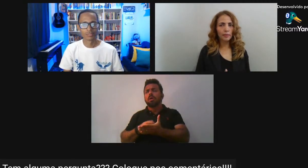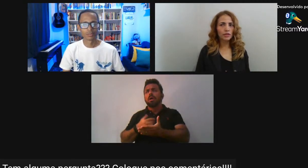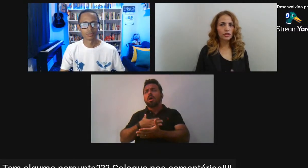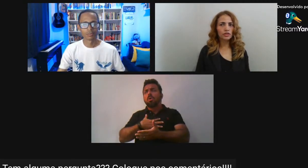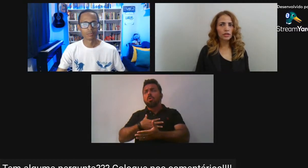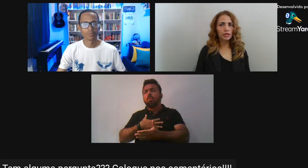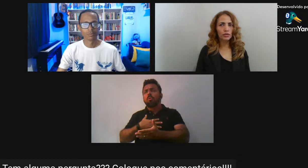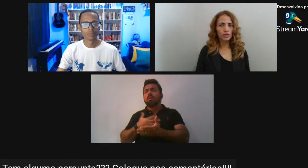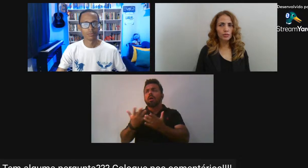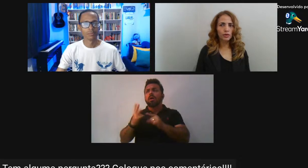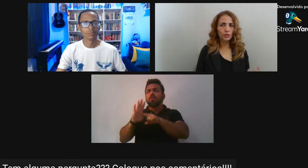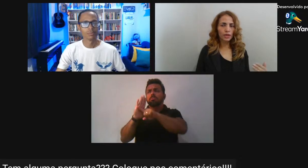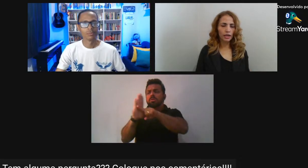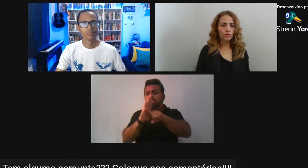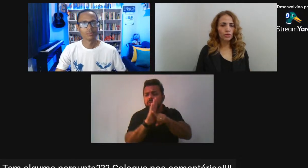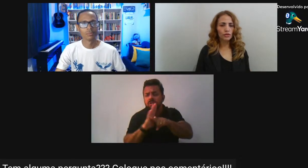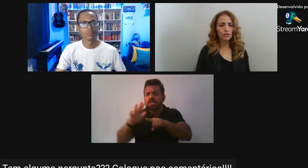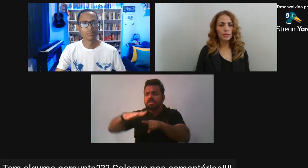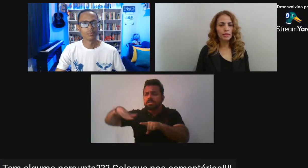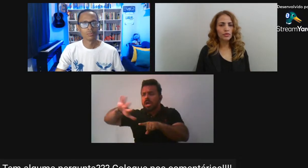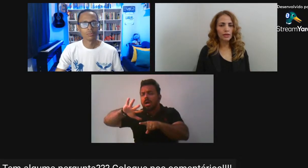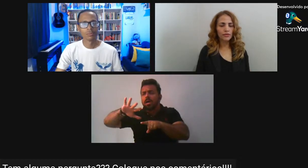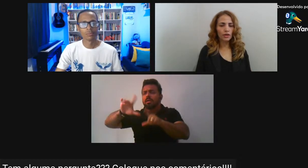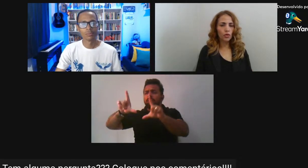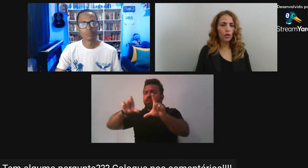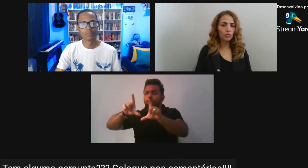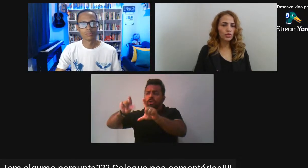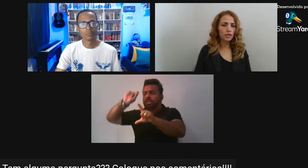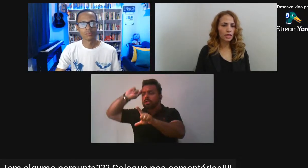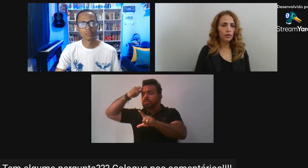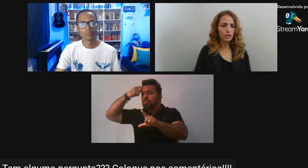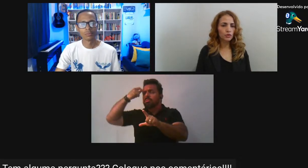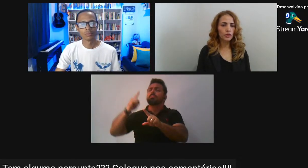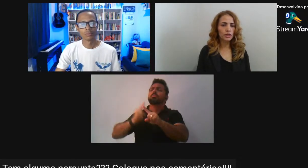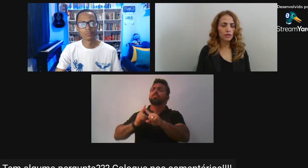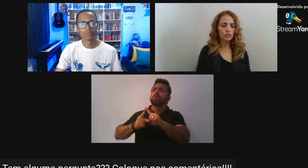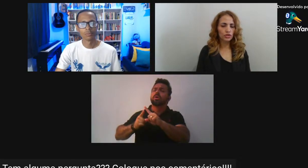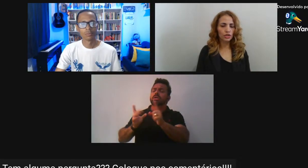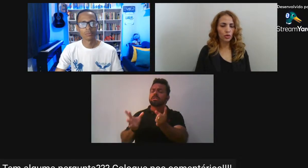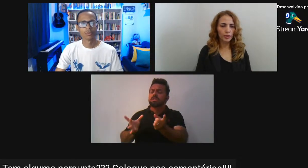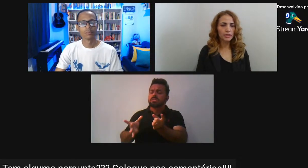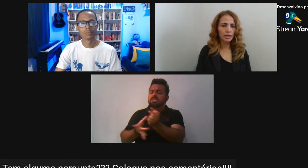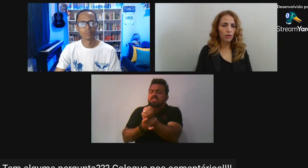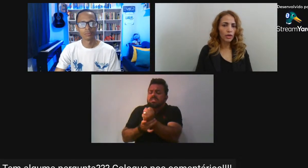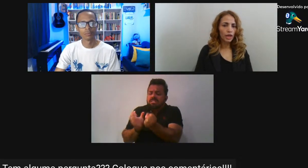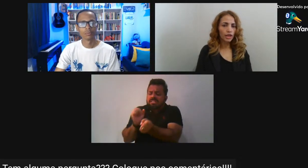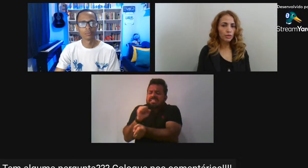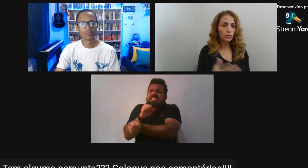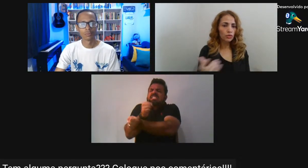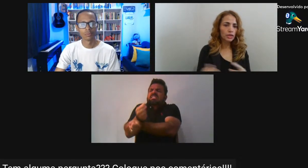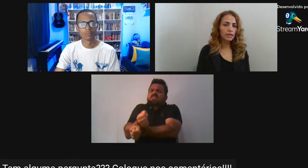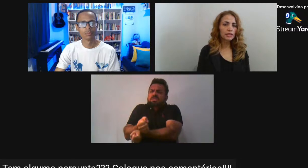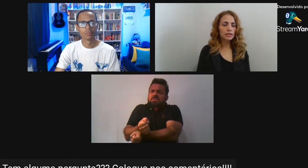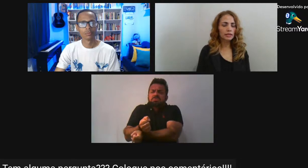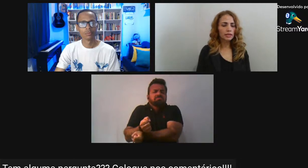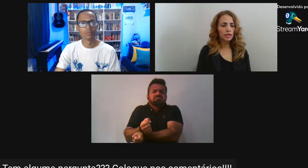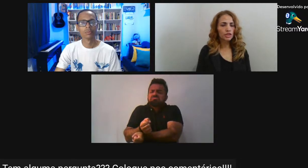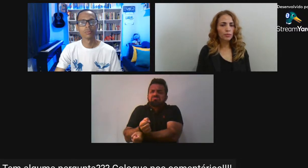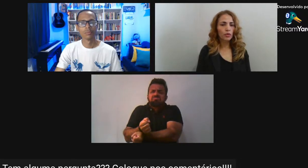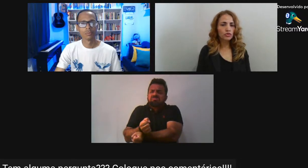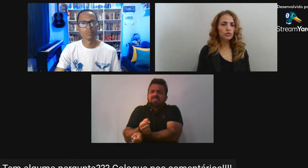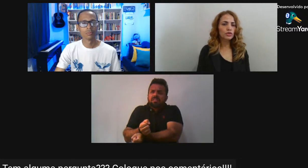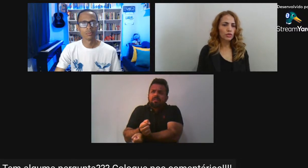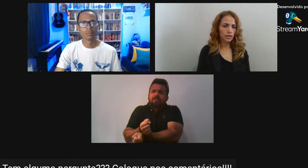que A partir de 2014 Nós começamos a ver Como se dão Esses processos De opressão E de mudança